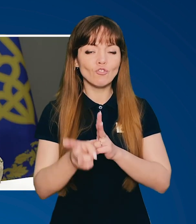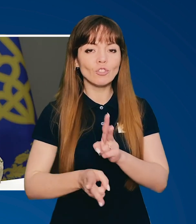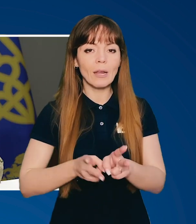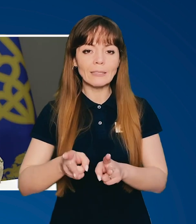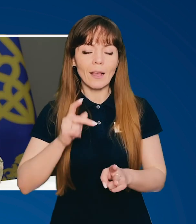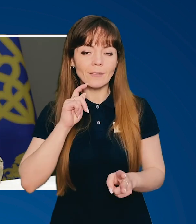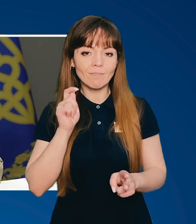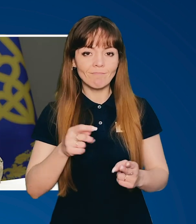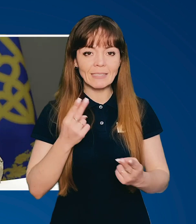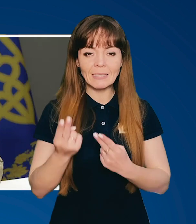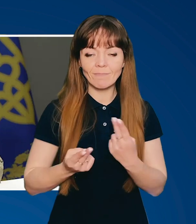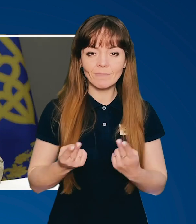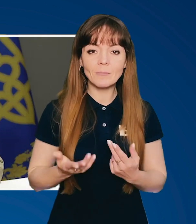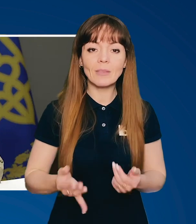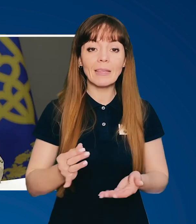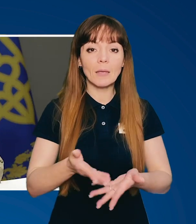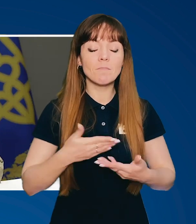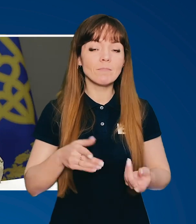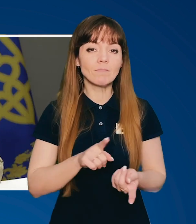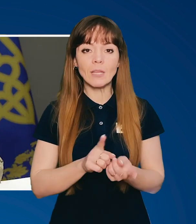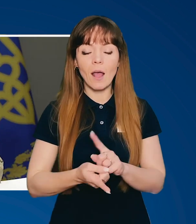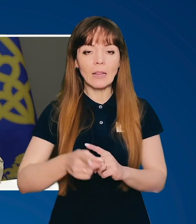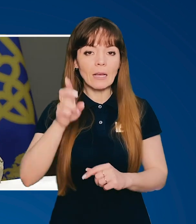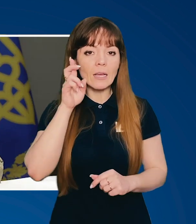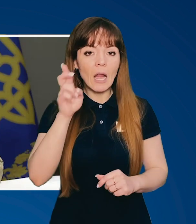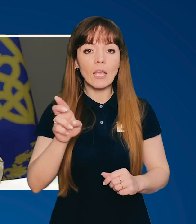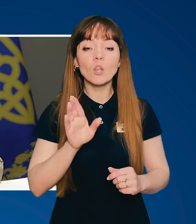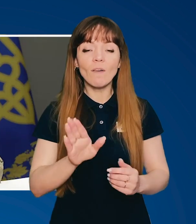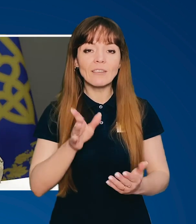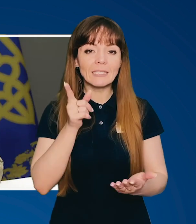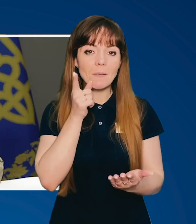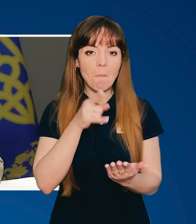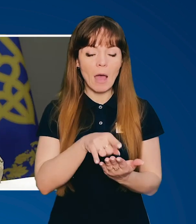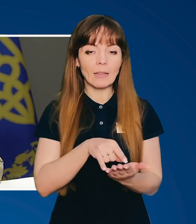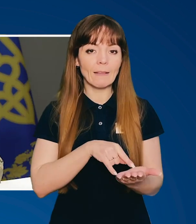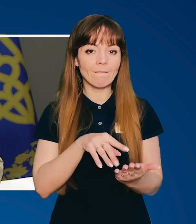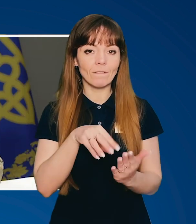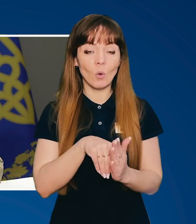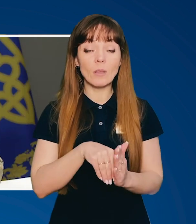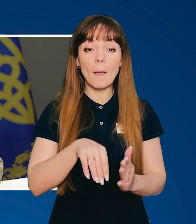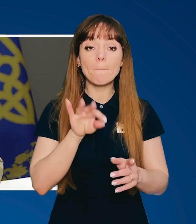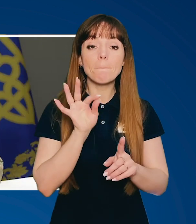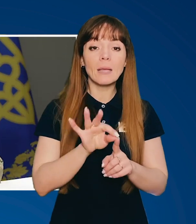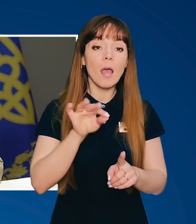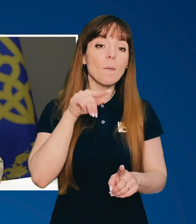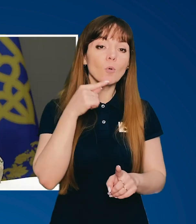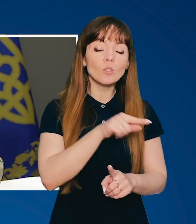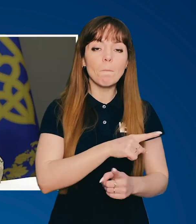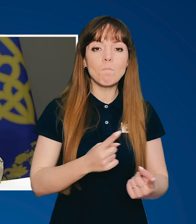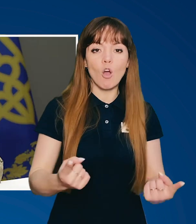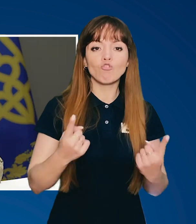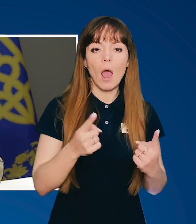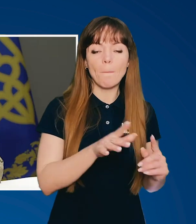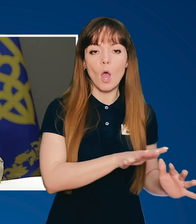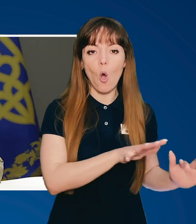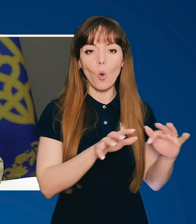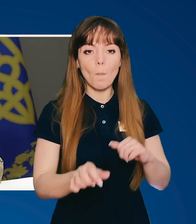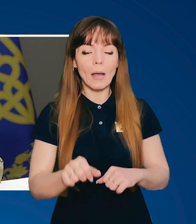діджиталізація України, і ми стали країною в смартфоні. Мета Росії – масштабна окупація